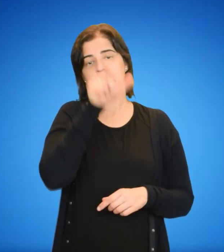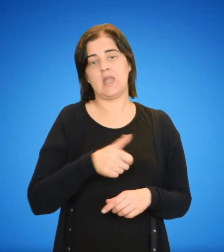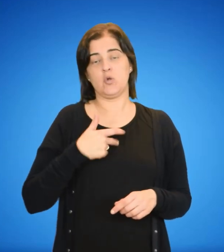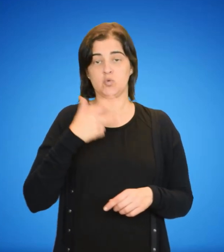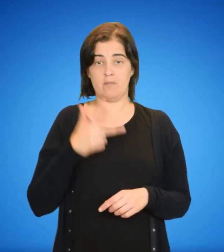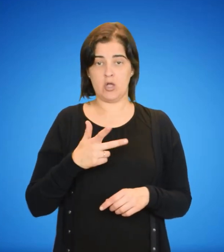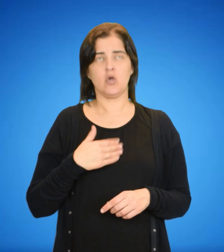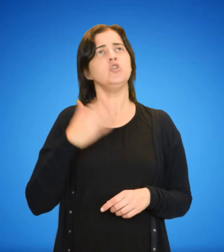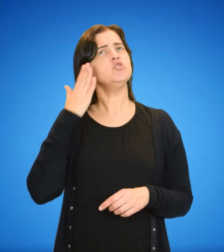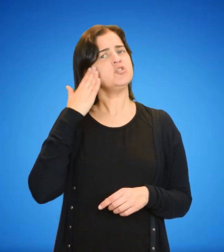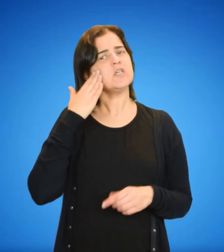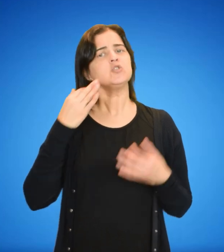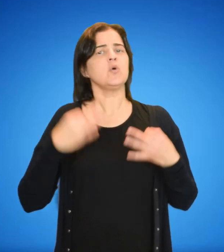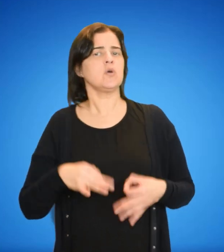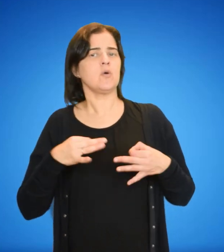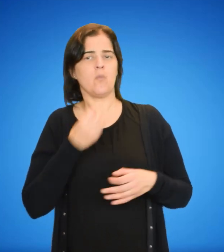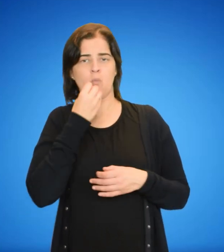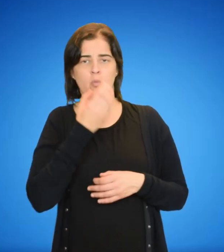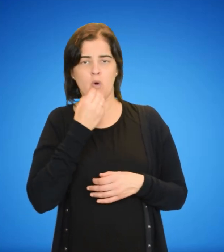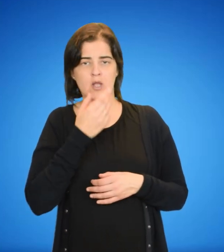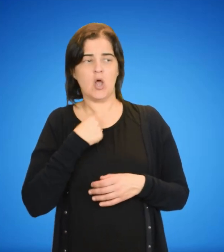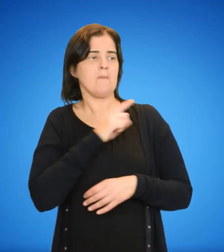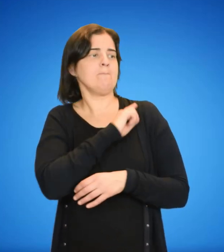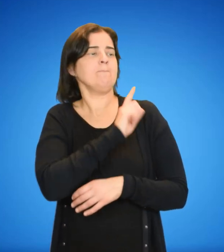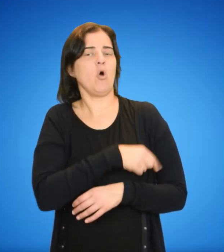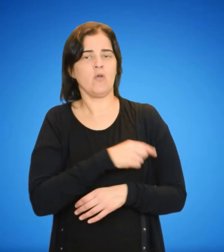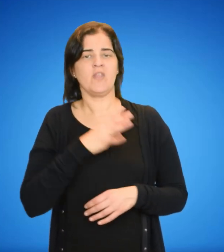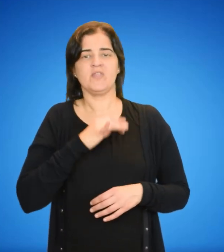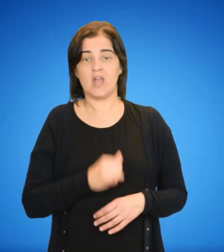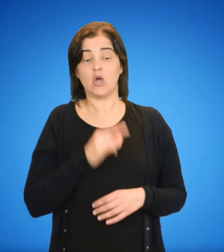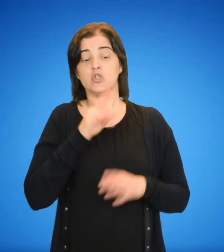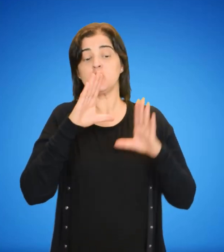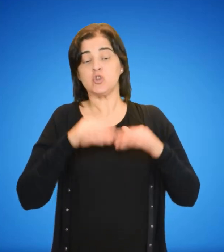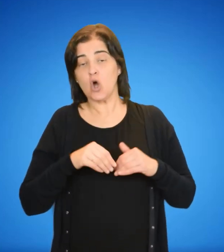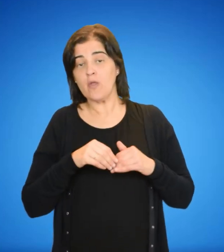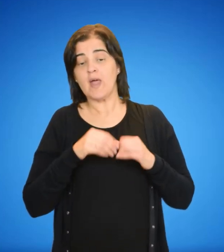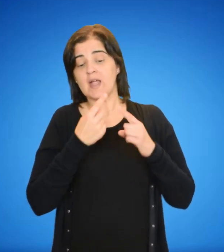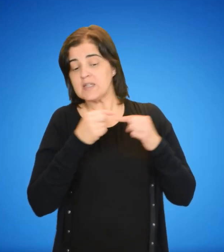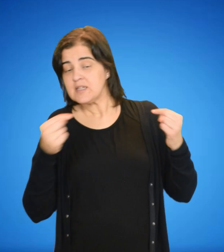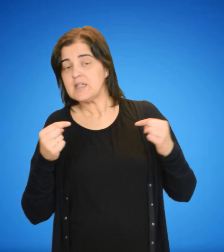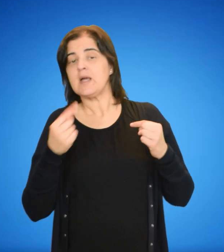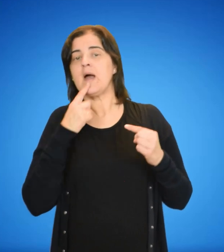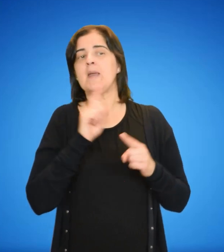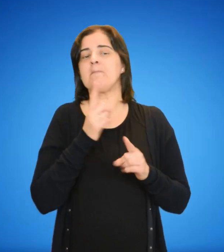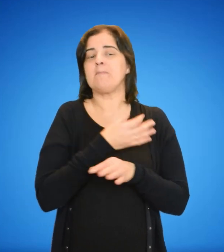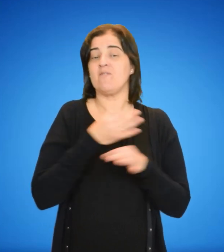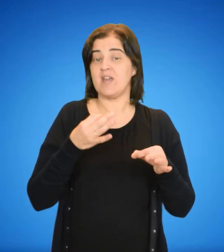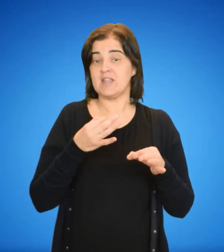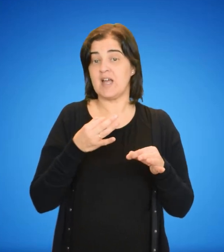Sé que soy bueno, tengo cierto poder, etc. Todas cualidades imperfectas que si las multiplico al infinito